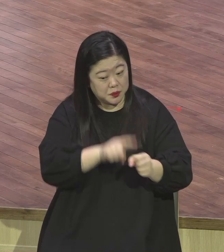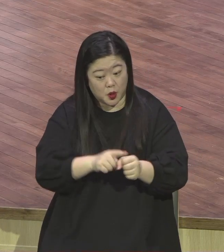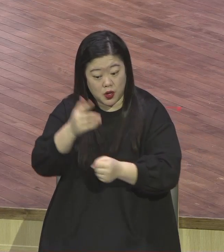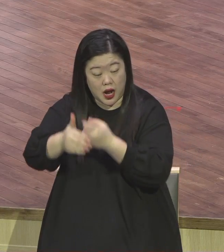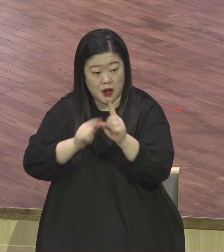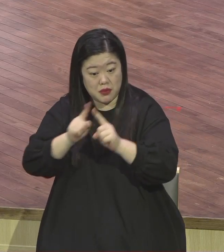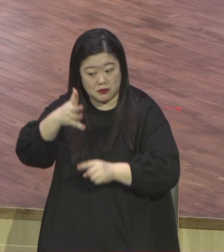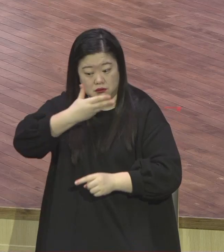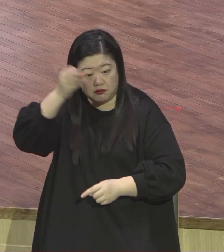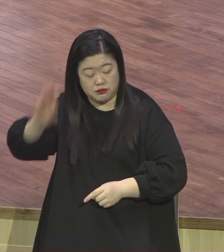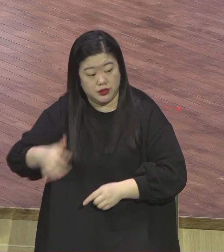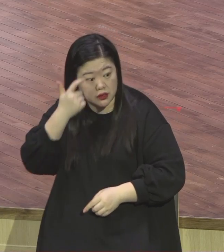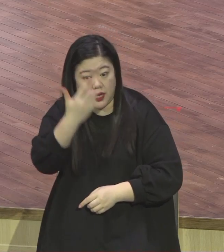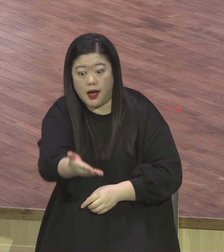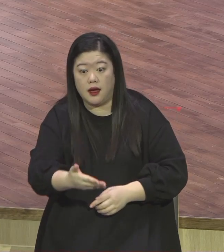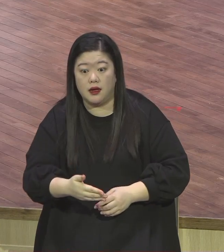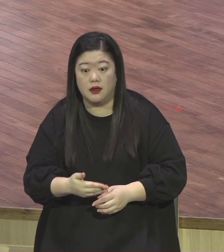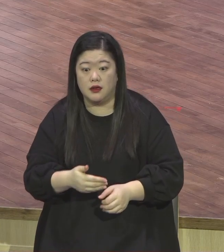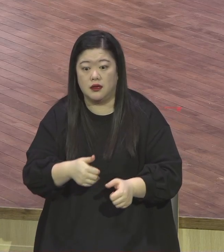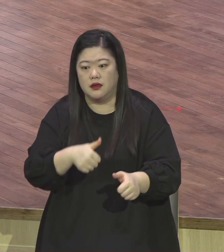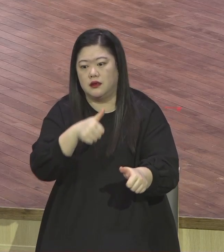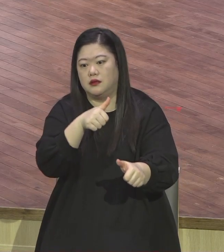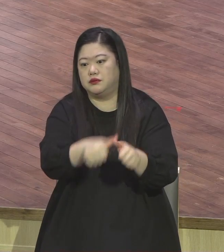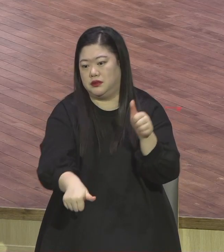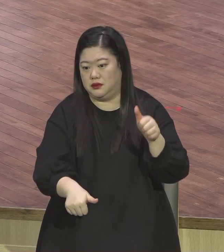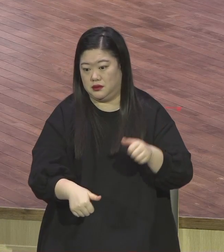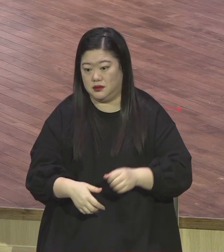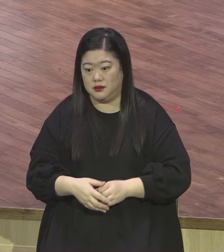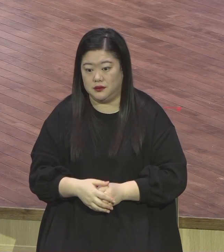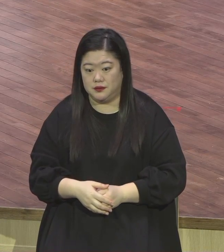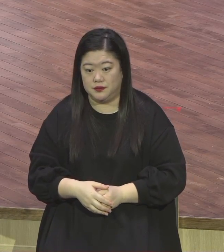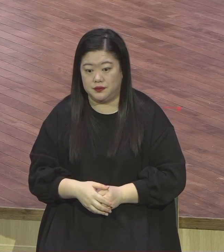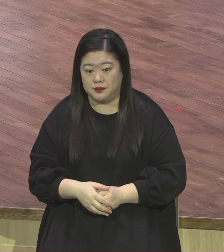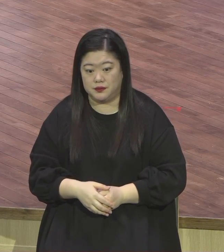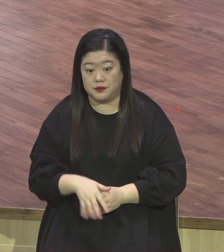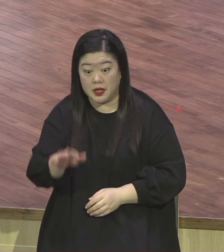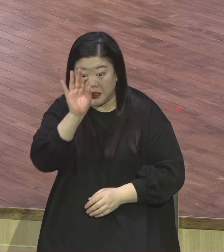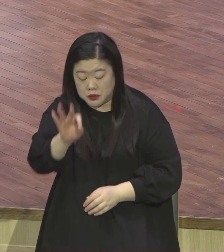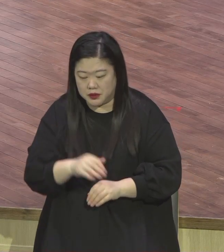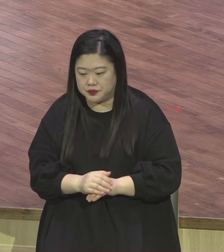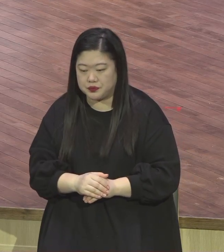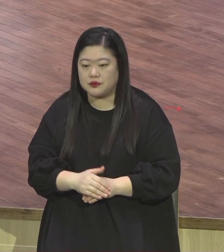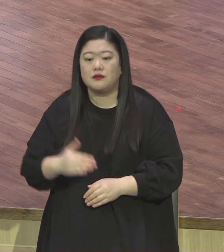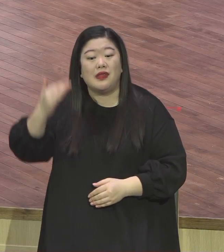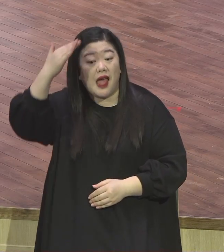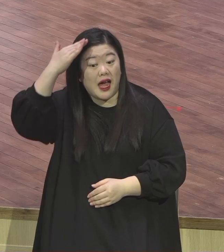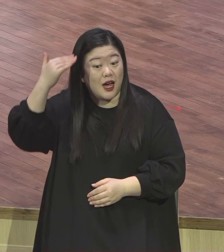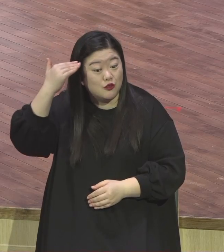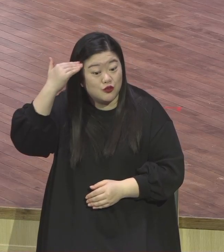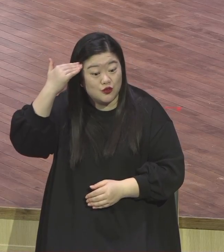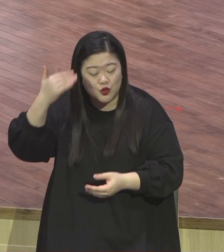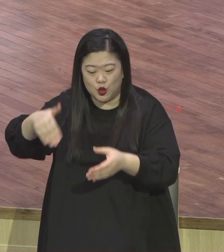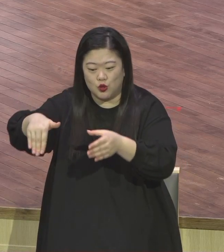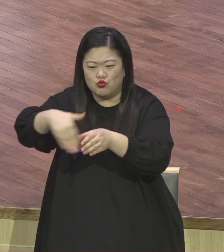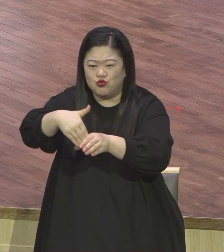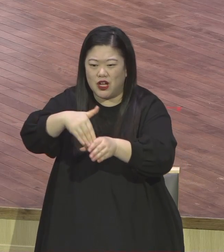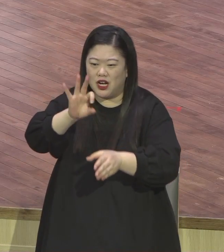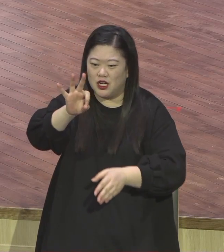우리도 생각 잘해보세요 부모 때부터 우리나라 문화소 우리나라 유교 문화소 전통적인